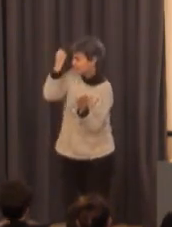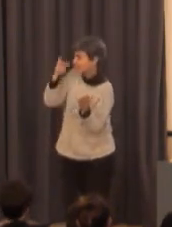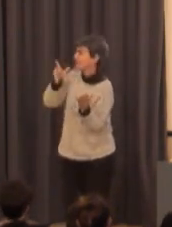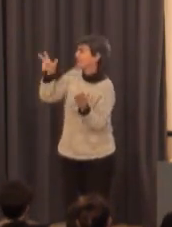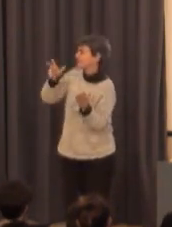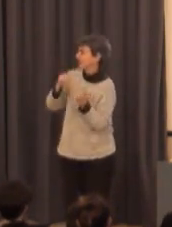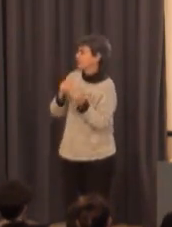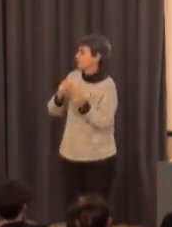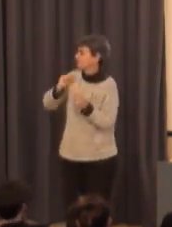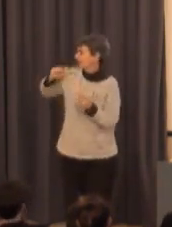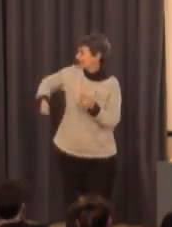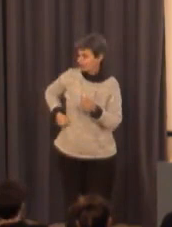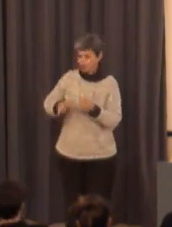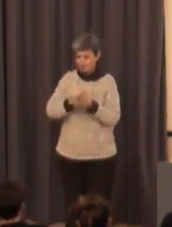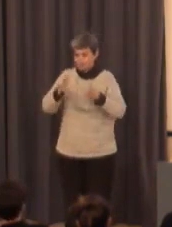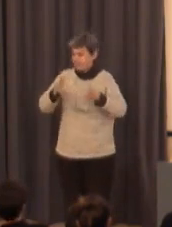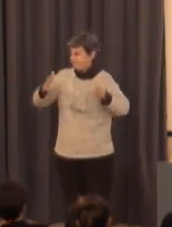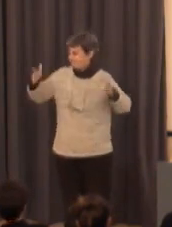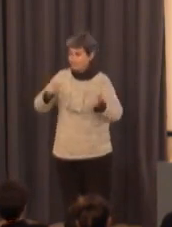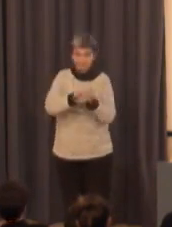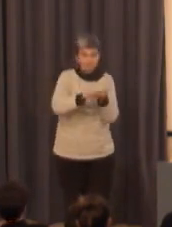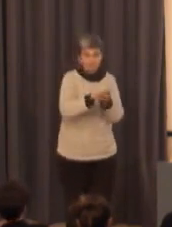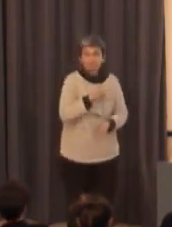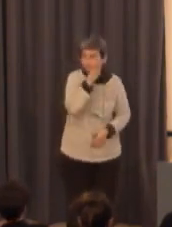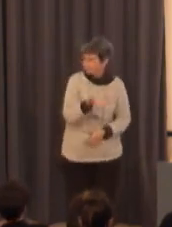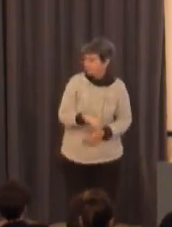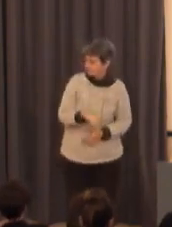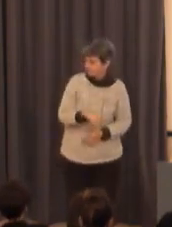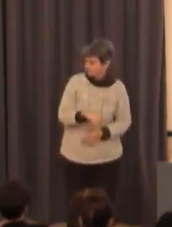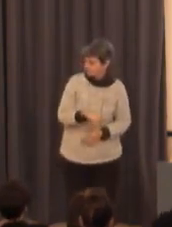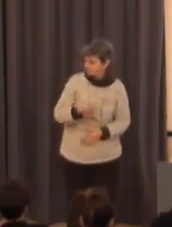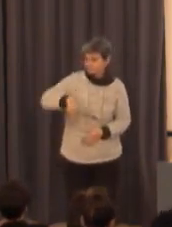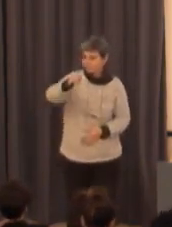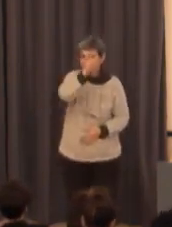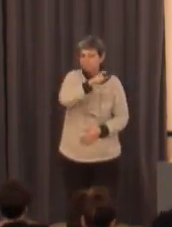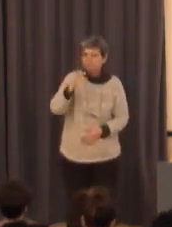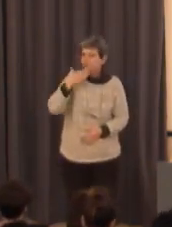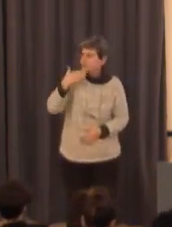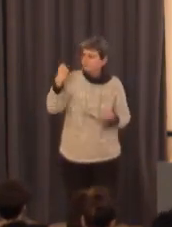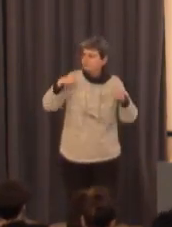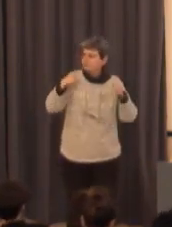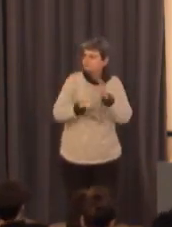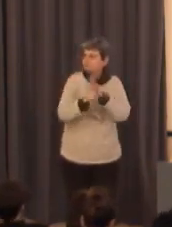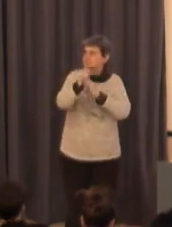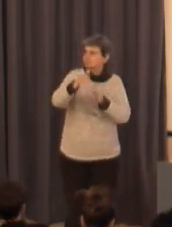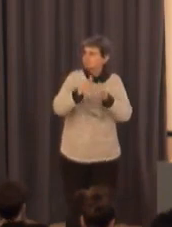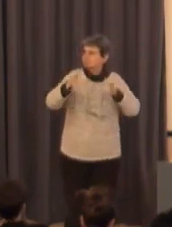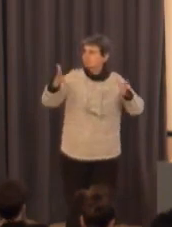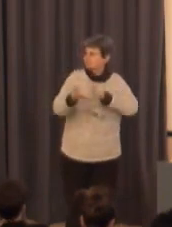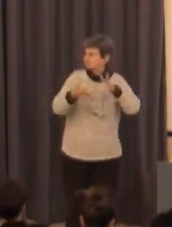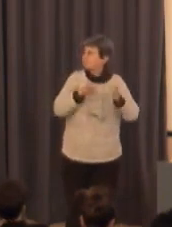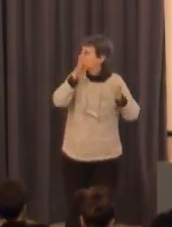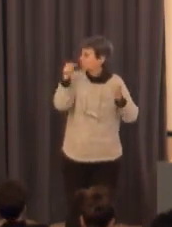no se lee o no se utiliza pues sería la oportunidad de durante esos periodos estivales